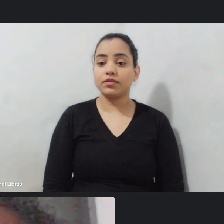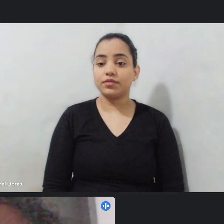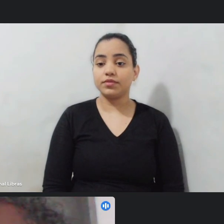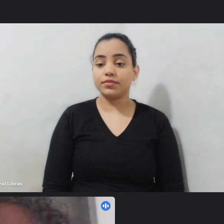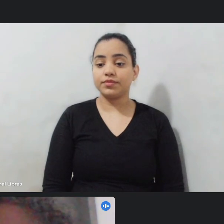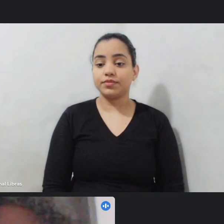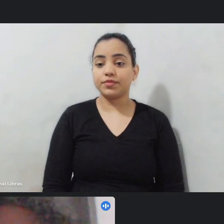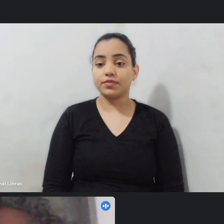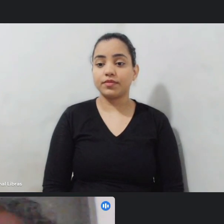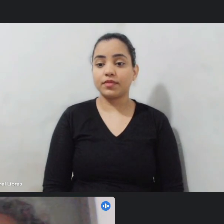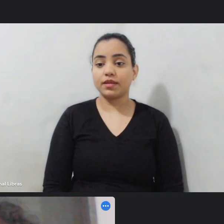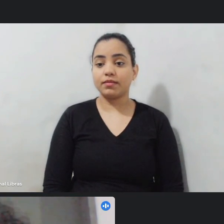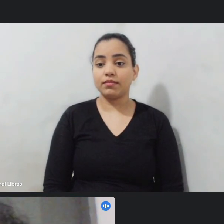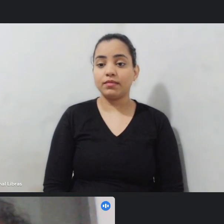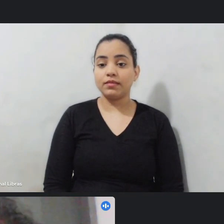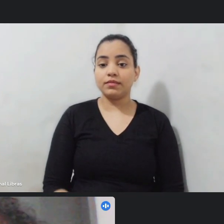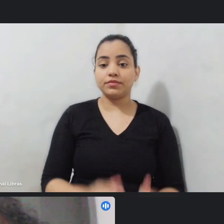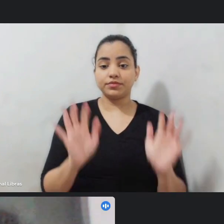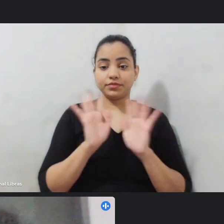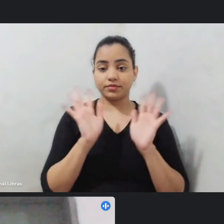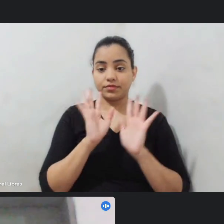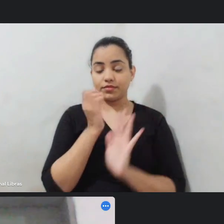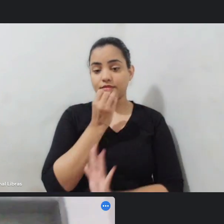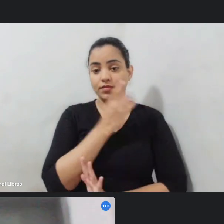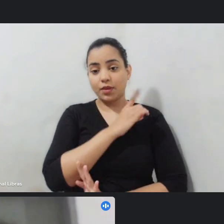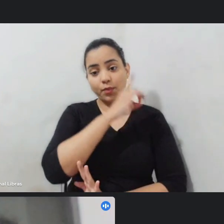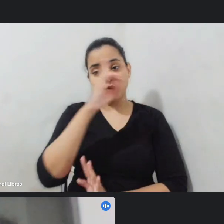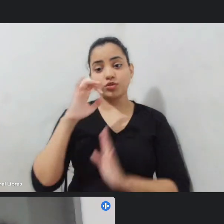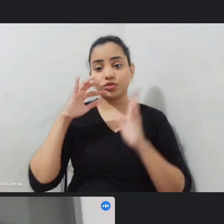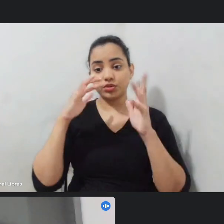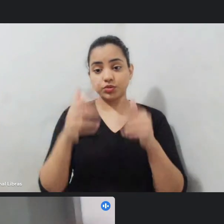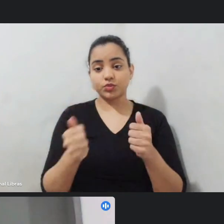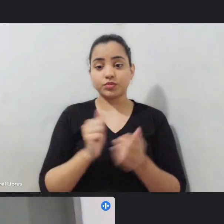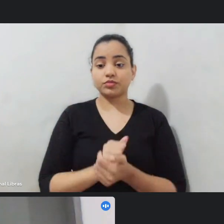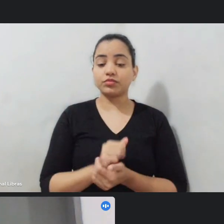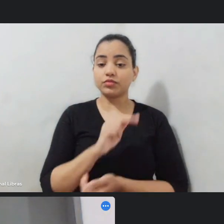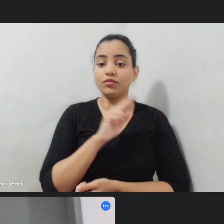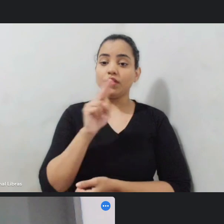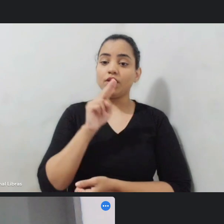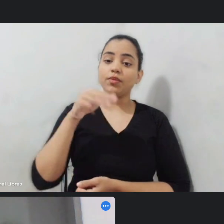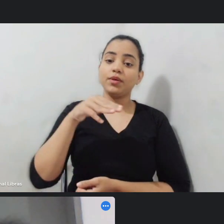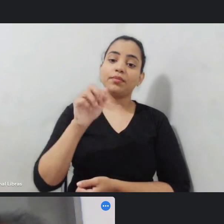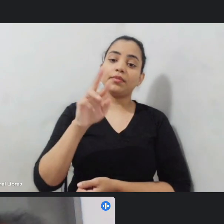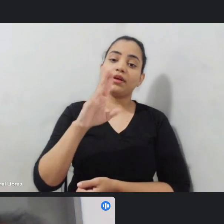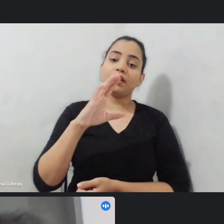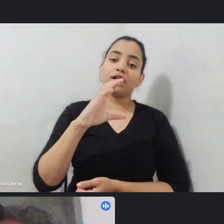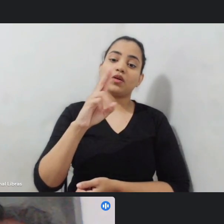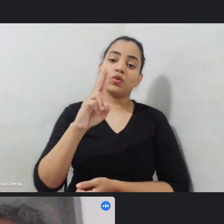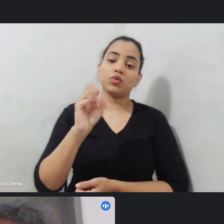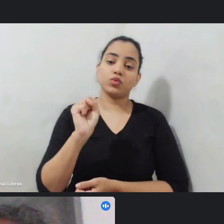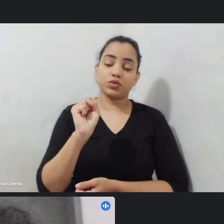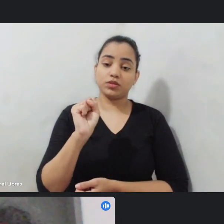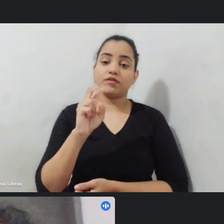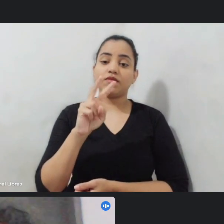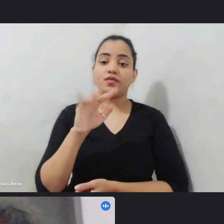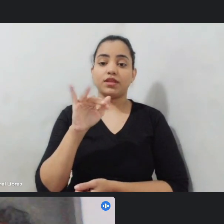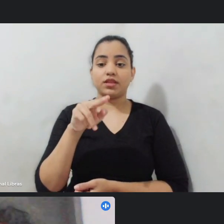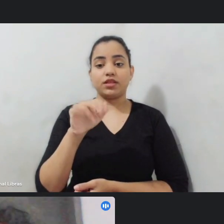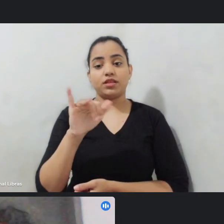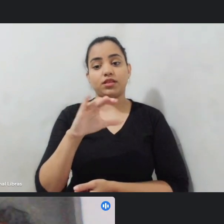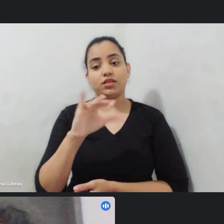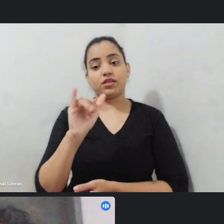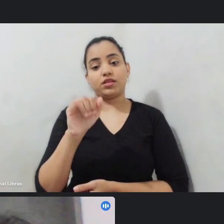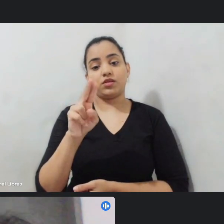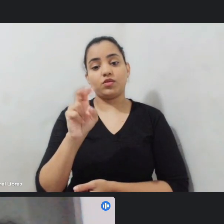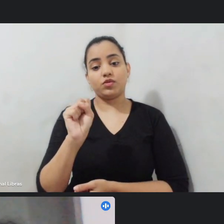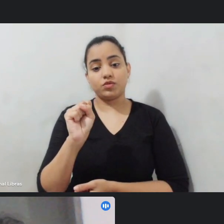Oi gente bom dia a todos e todas eu sou Marcos Vinícius sou representante do grupo Batuque